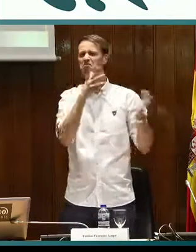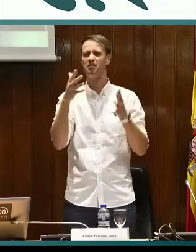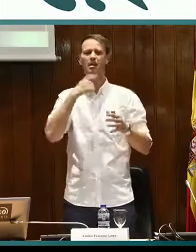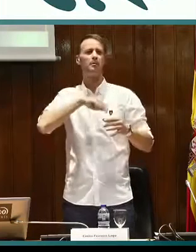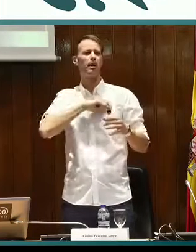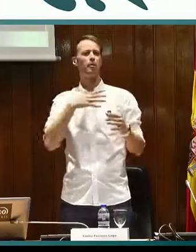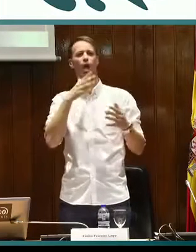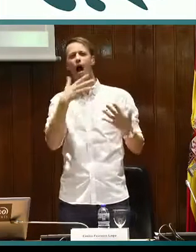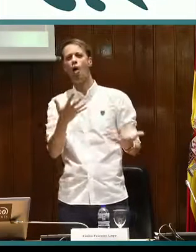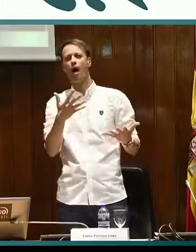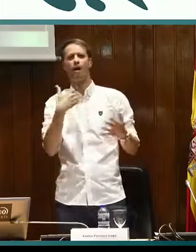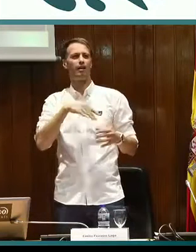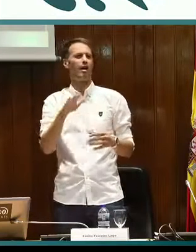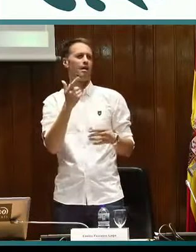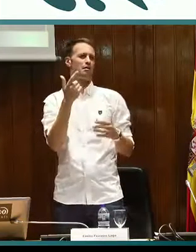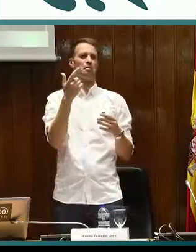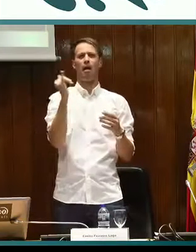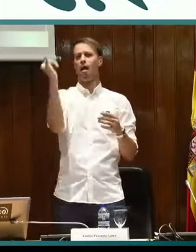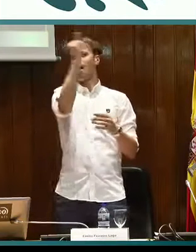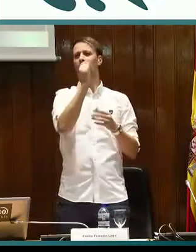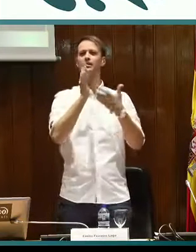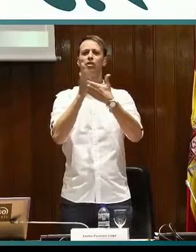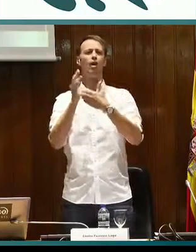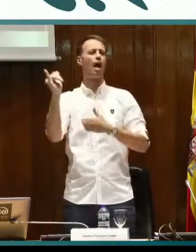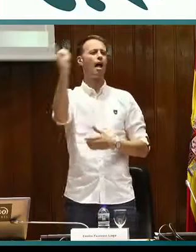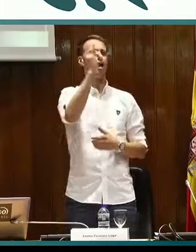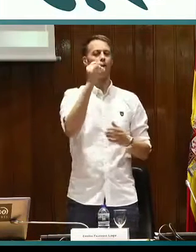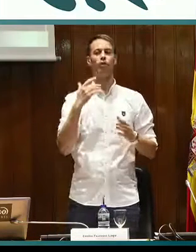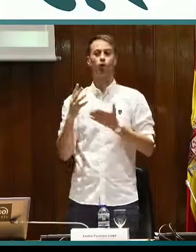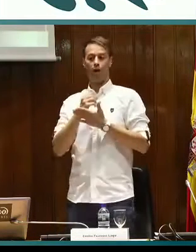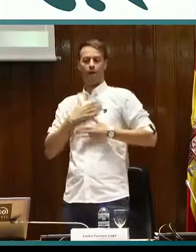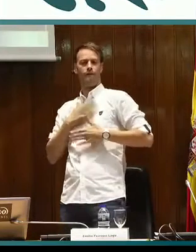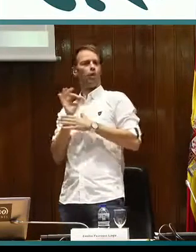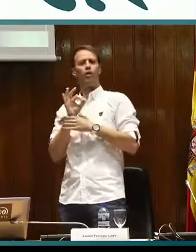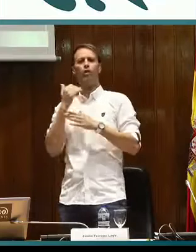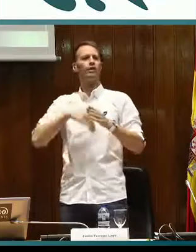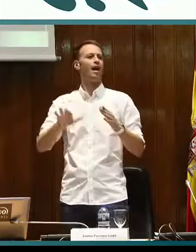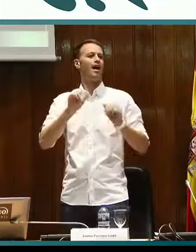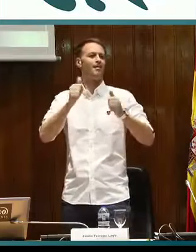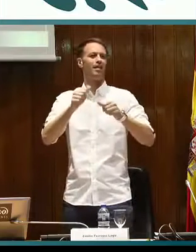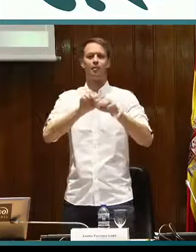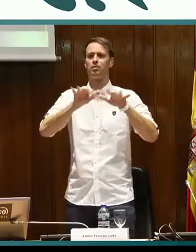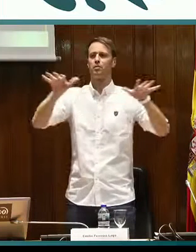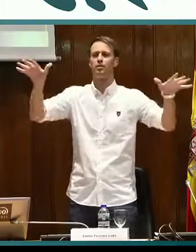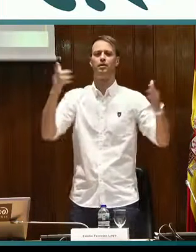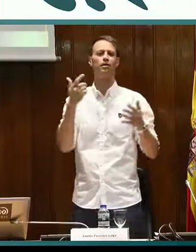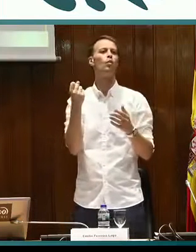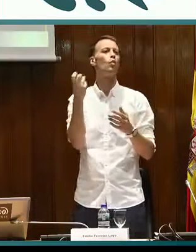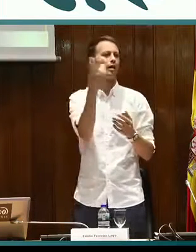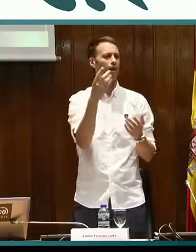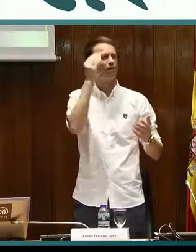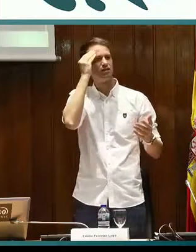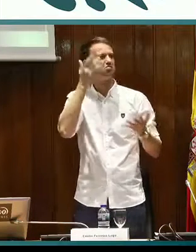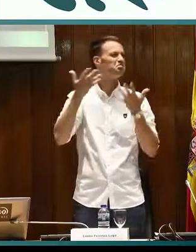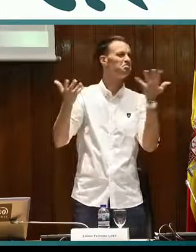ya tienen estas signoguías. Ahora mismo en España, más o menos, no todas de